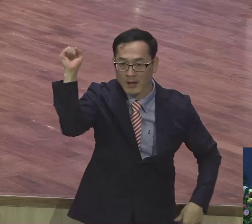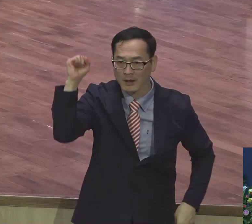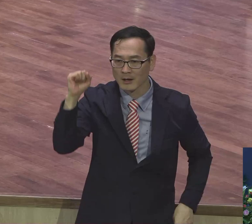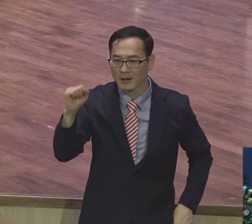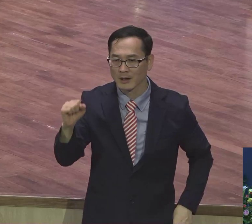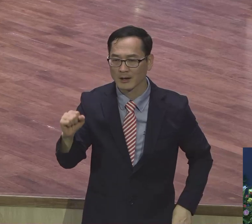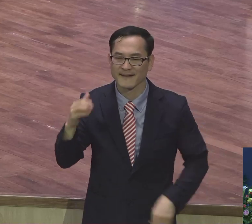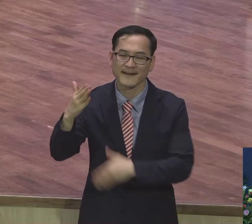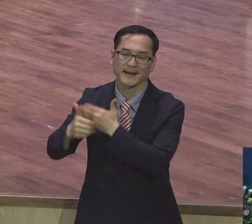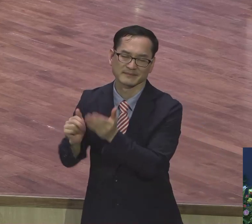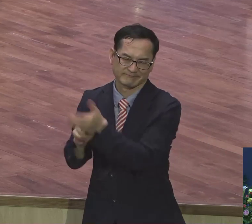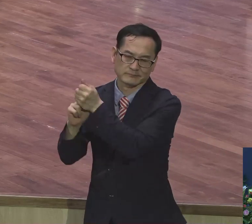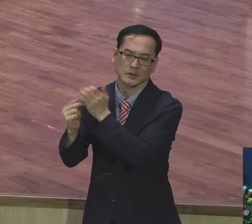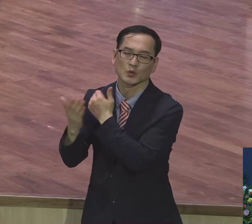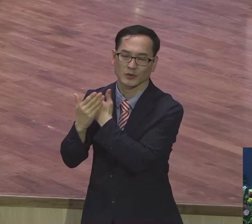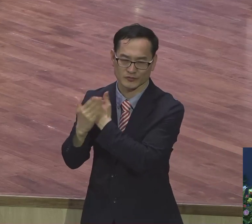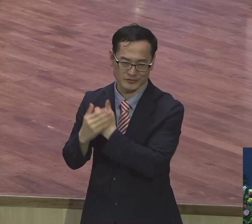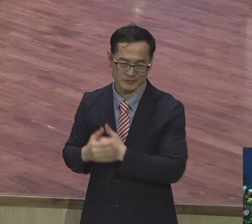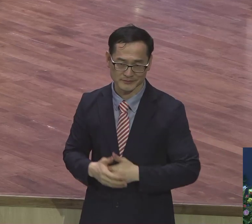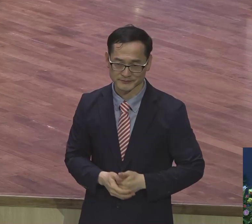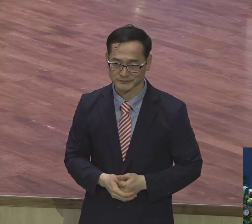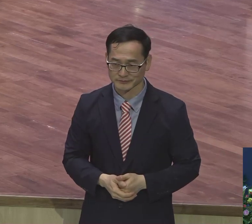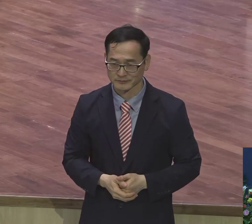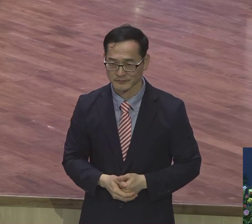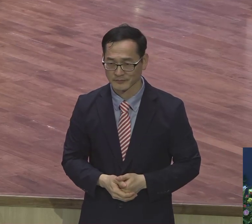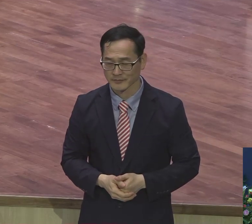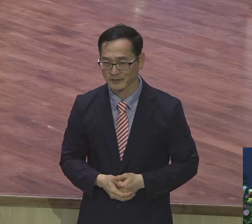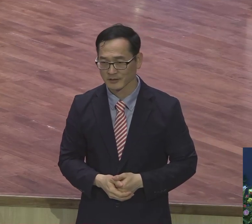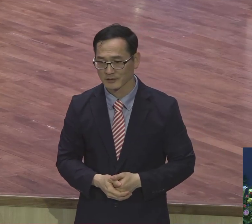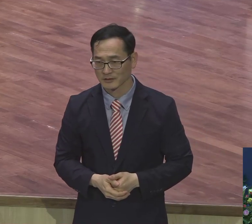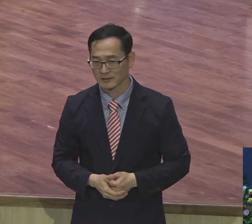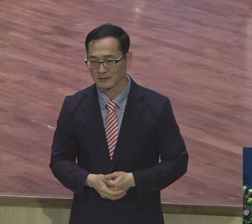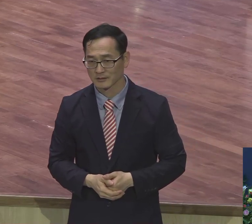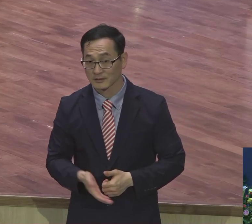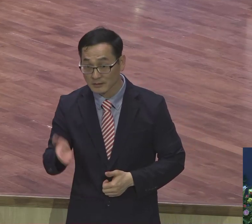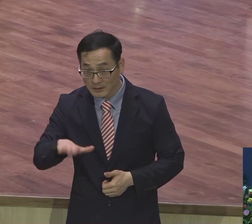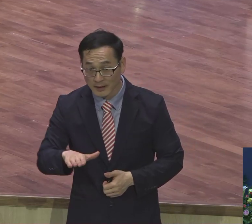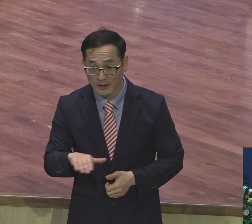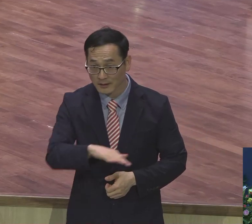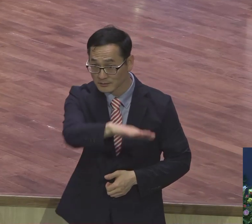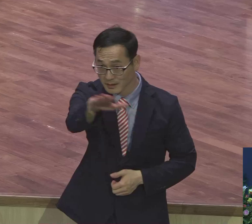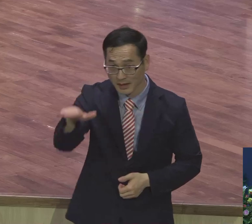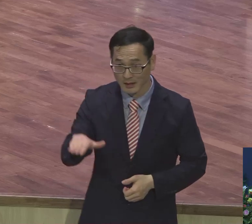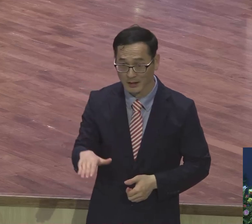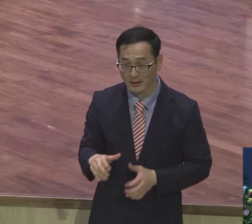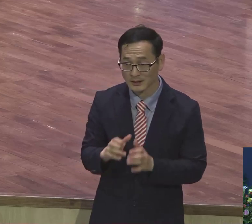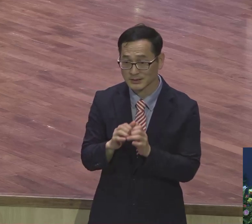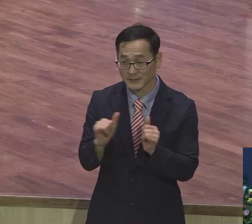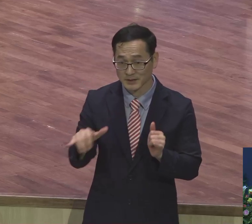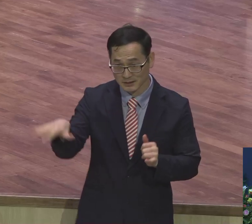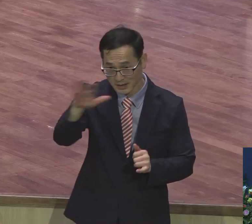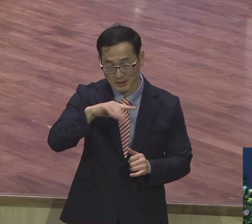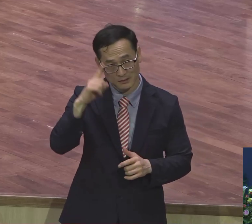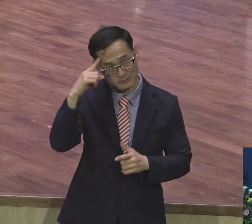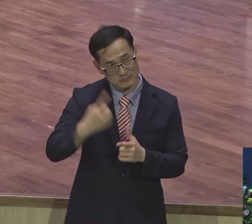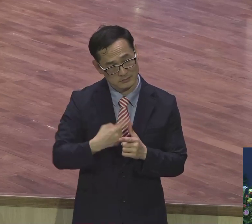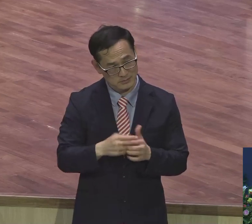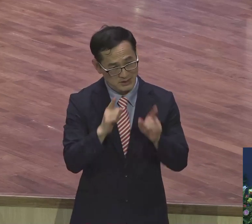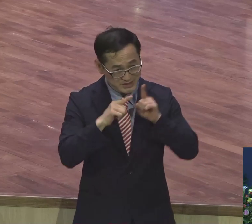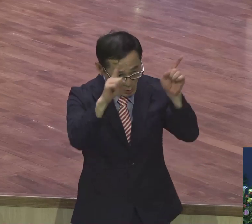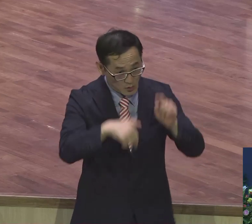지금 사람이 없는 거예요. 그런데 문제는 전혀 감각이 없어요. 니아 지역가든지 말든지